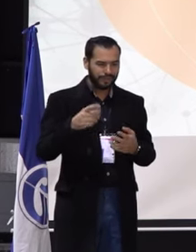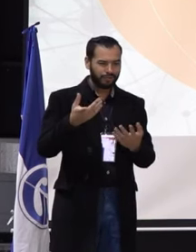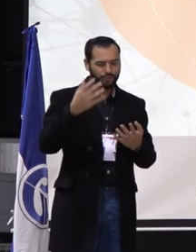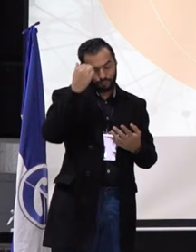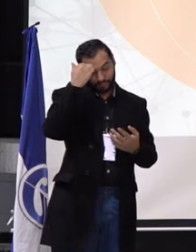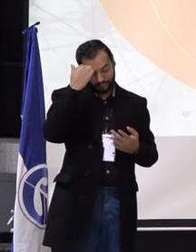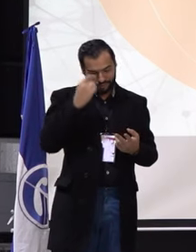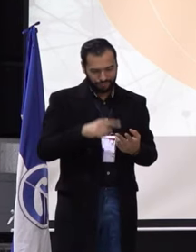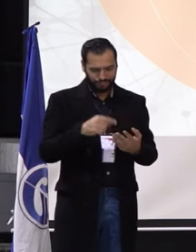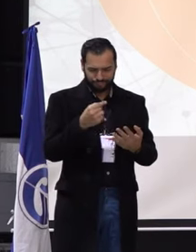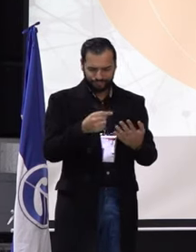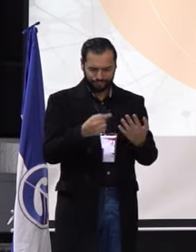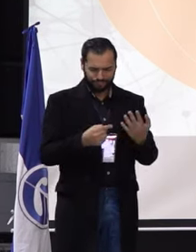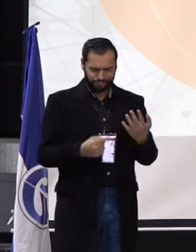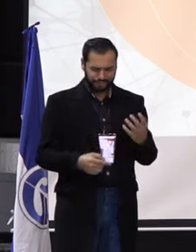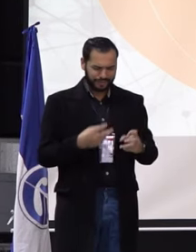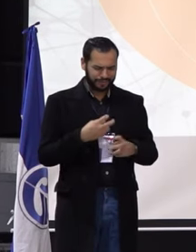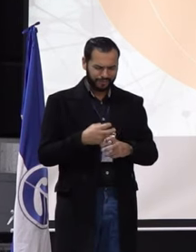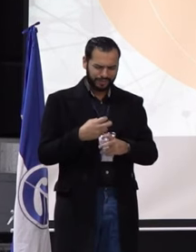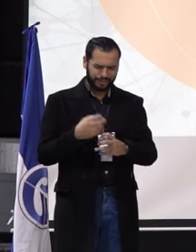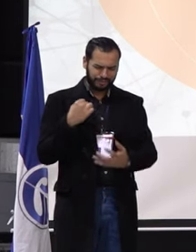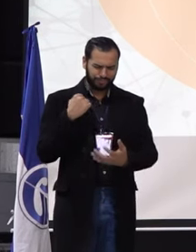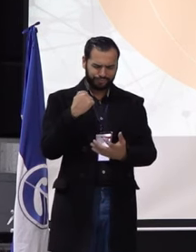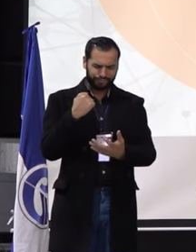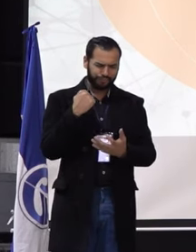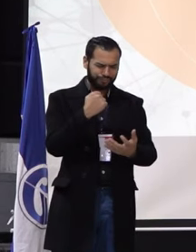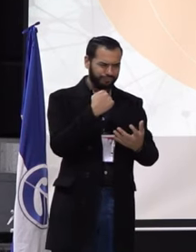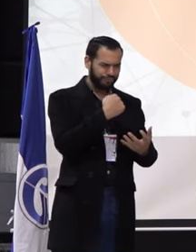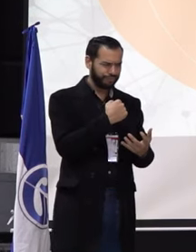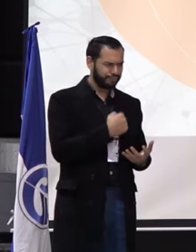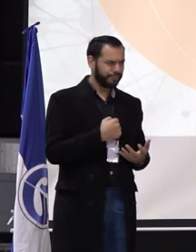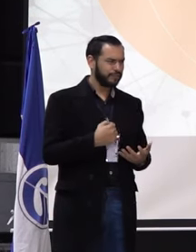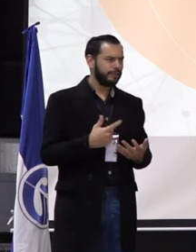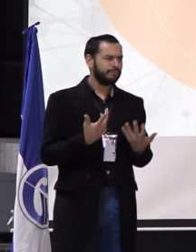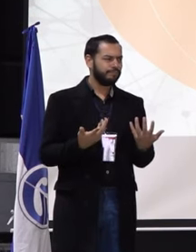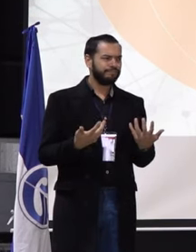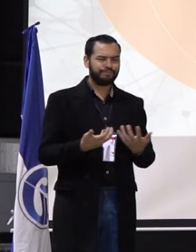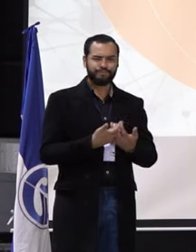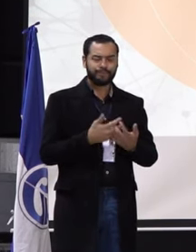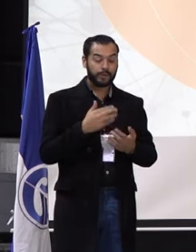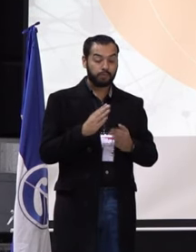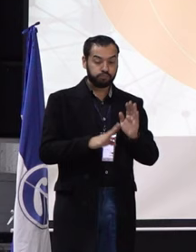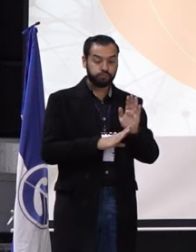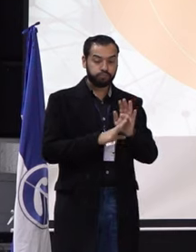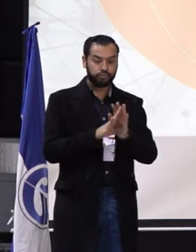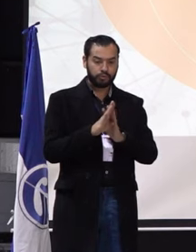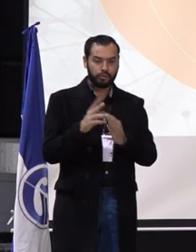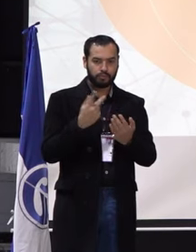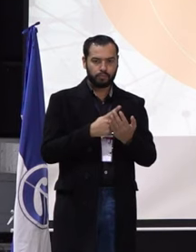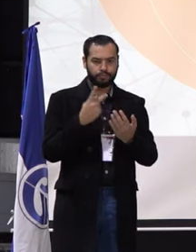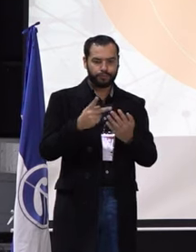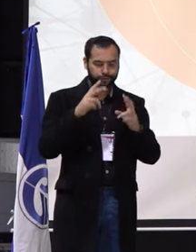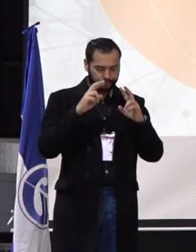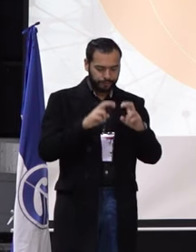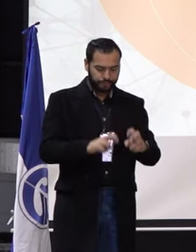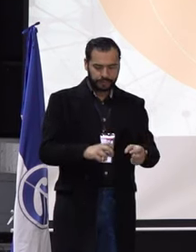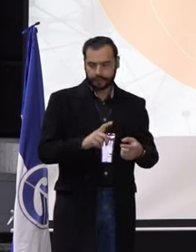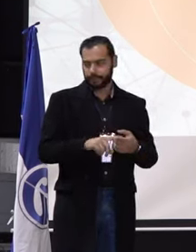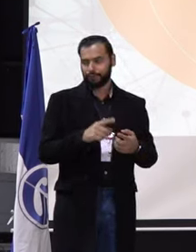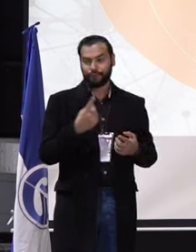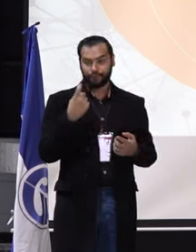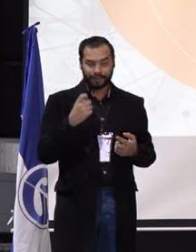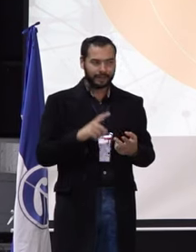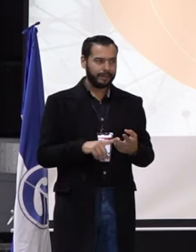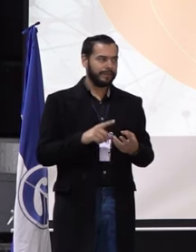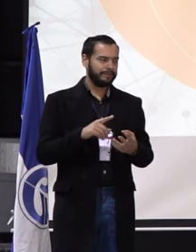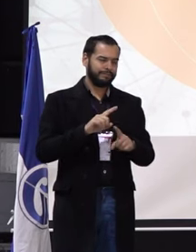esas dificultades presupuestales no hacen que se pueda avanzar dentro de los proyectos de investigación, dentro de todo